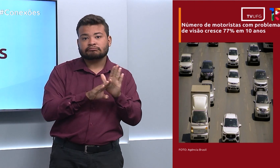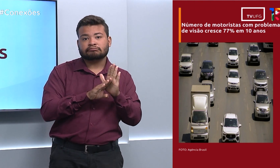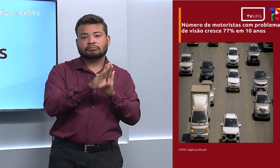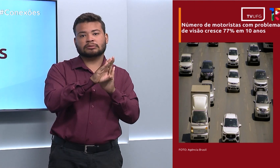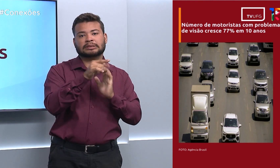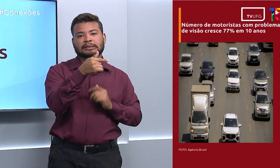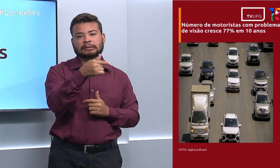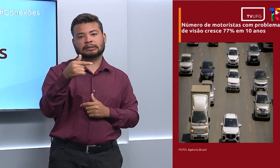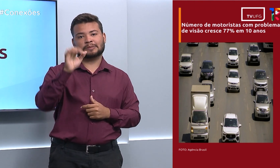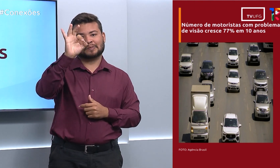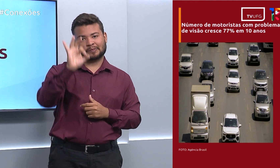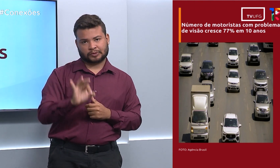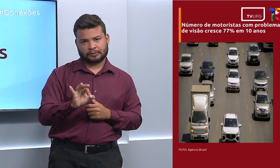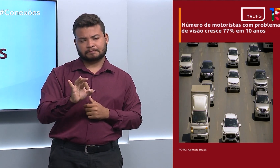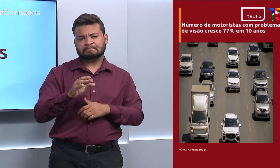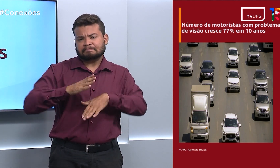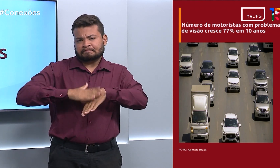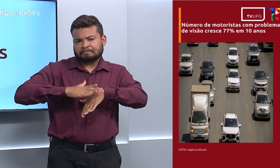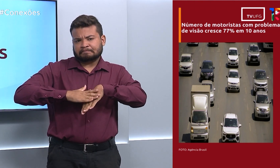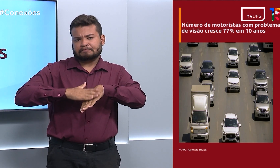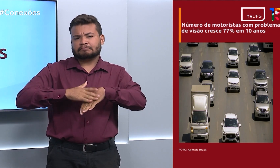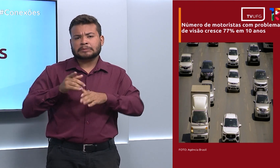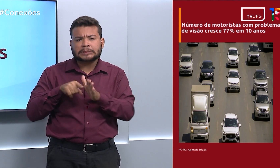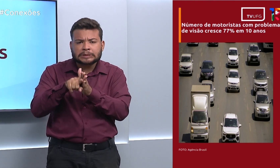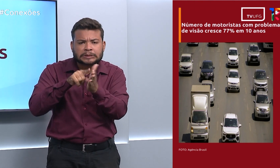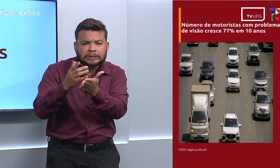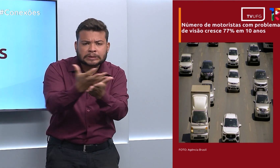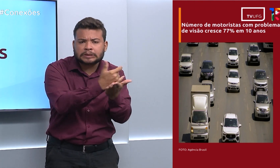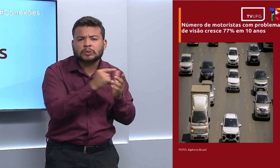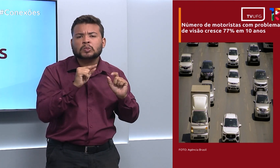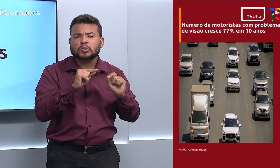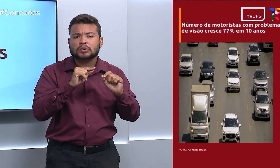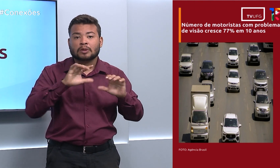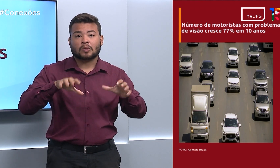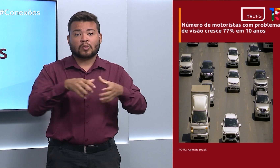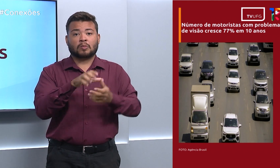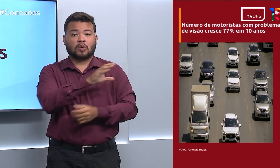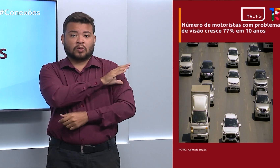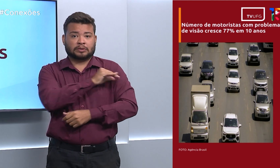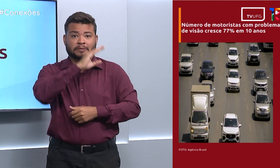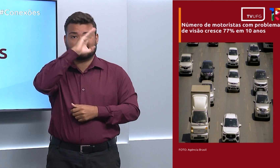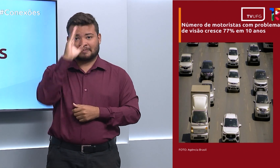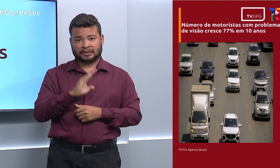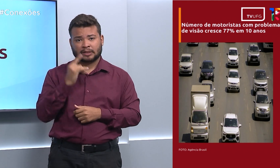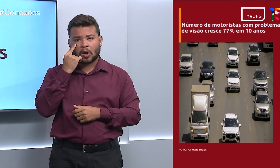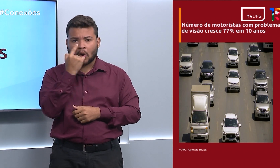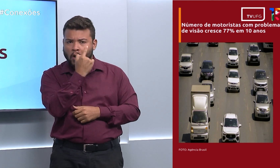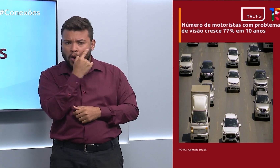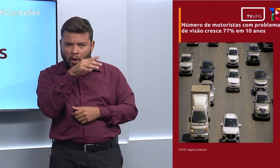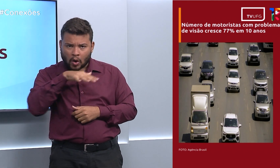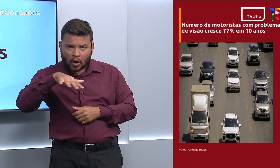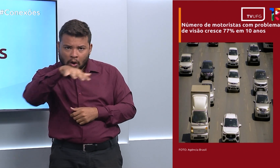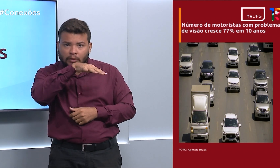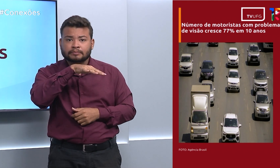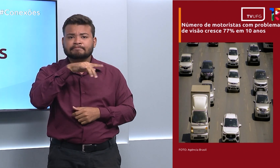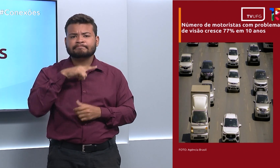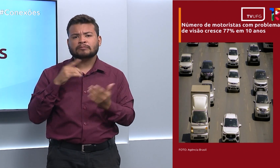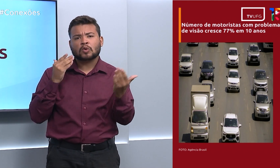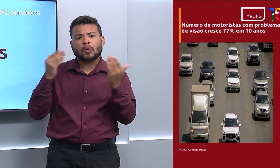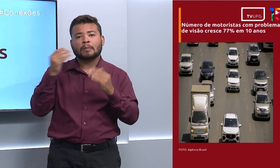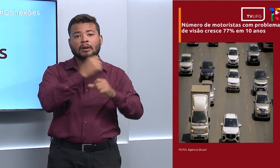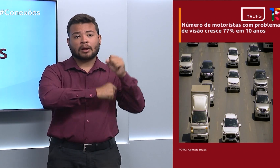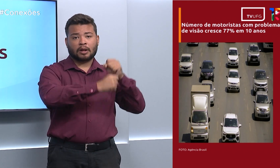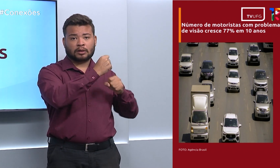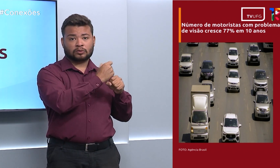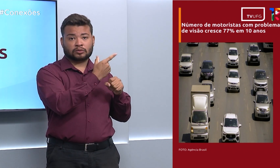A conclusão é do Conselho Brasileiro de Oftalmologia, que comparou dados de 2014 com